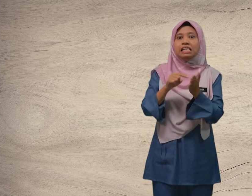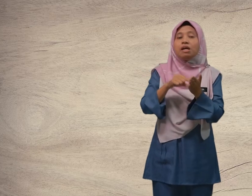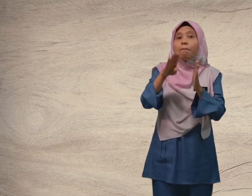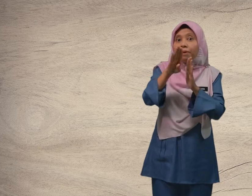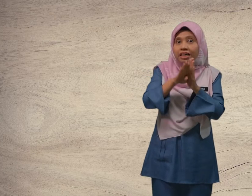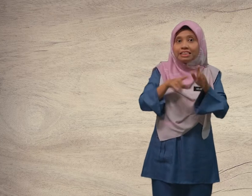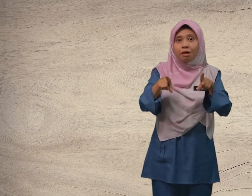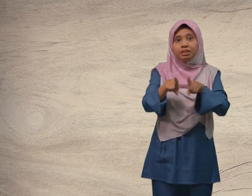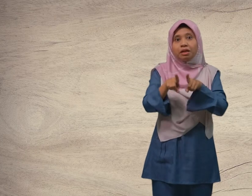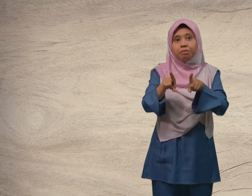bersama-sama.